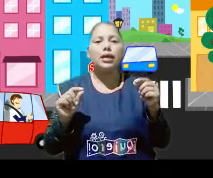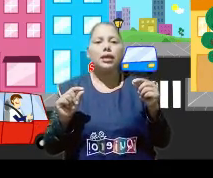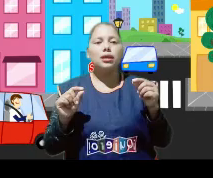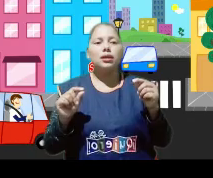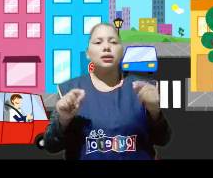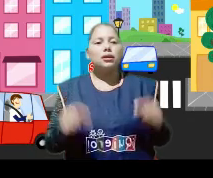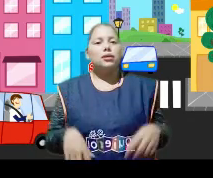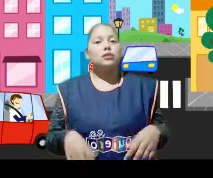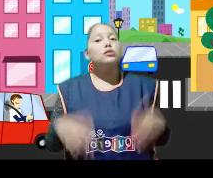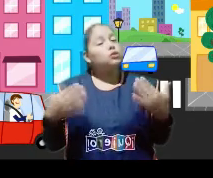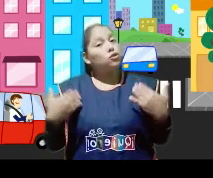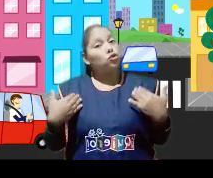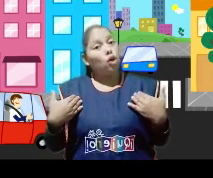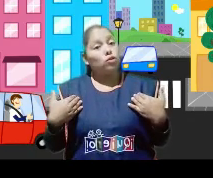calle,